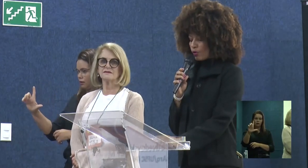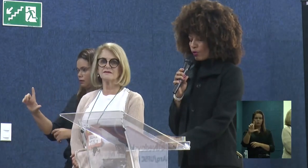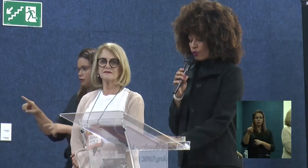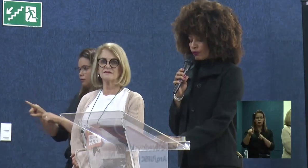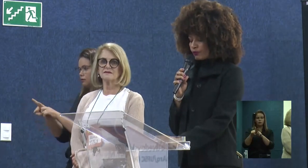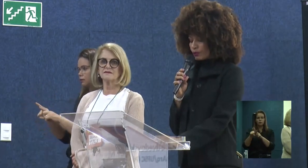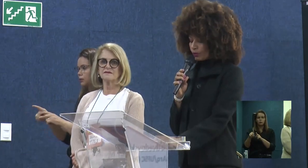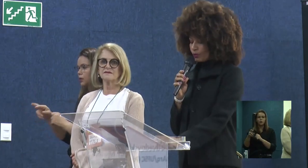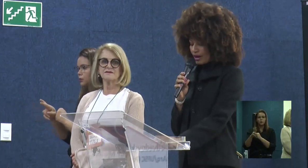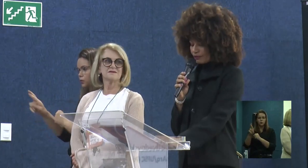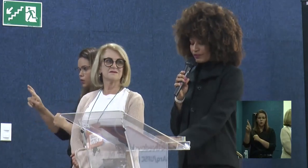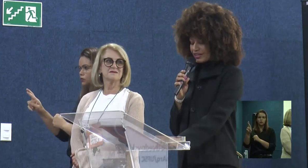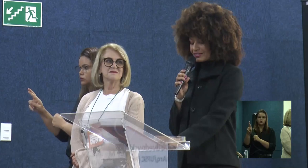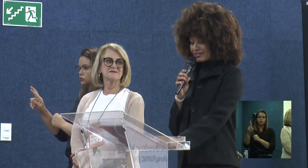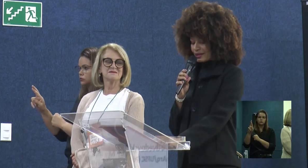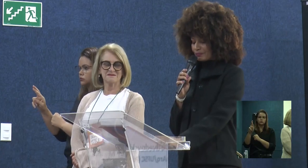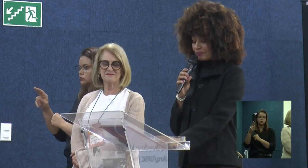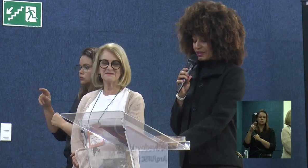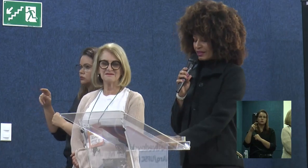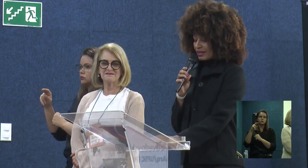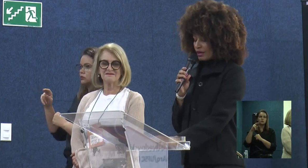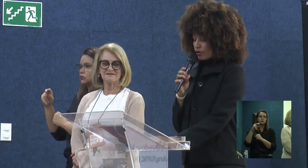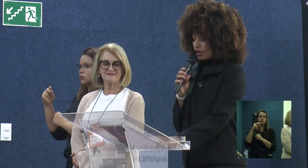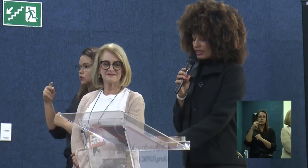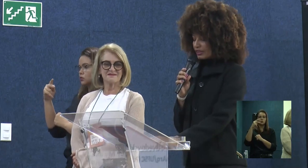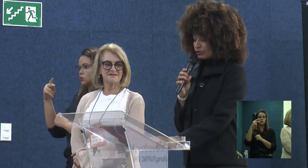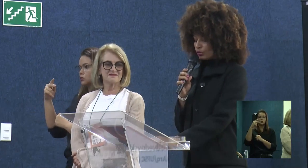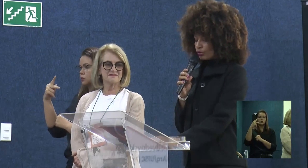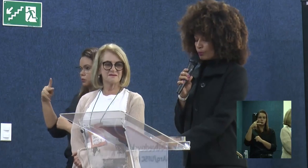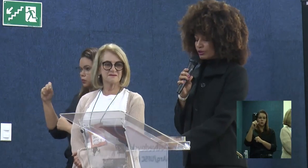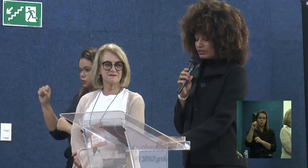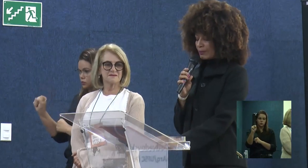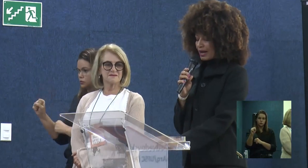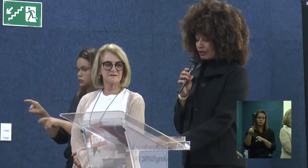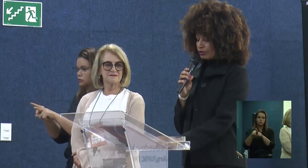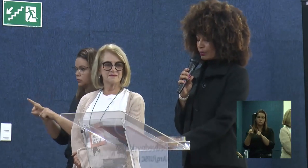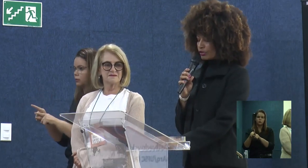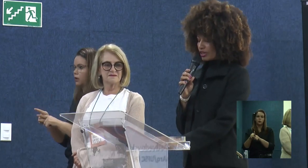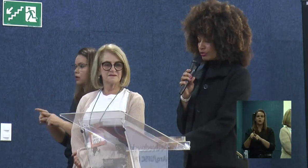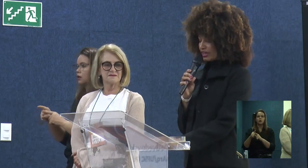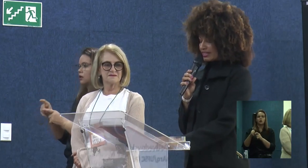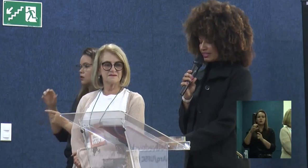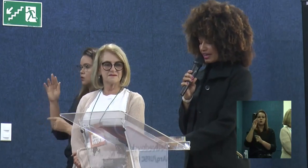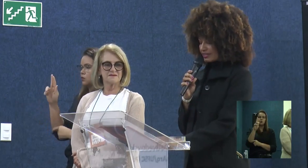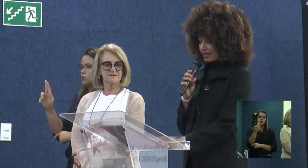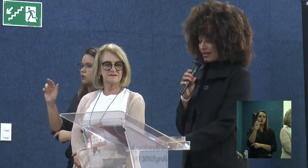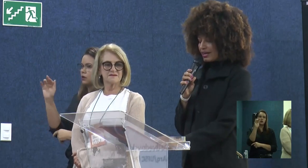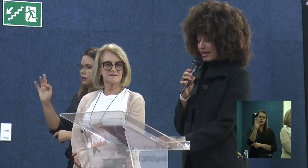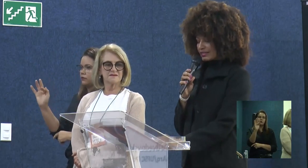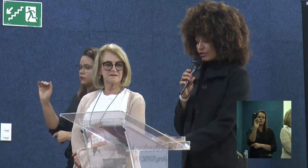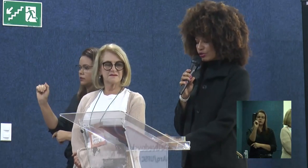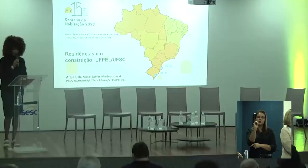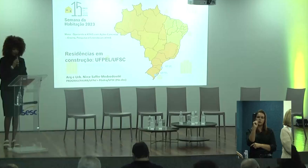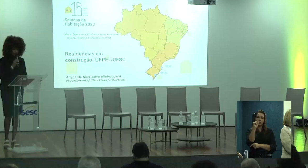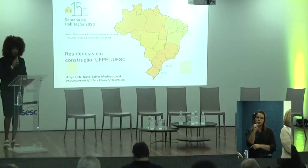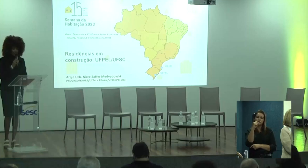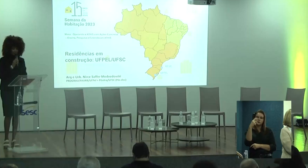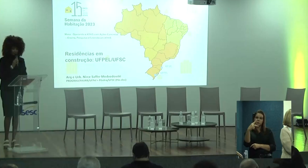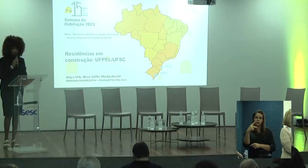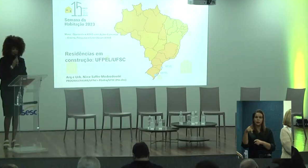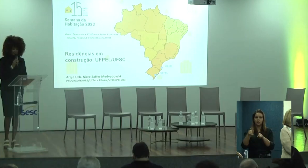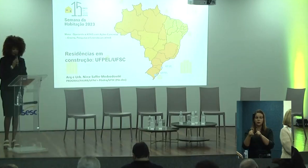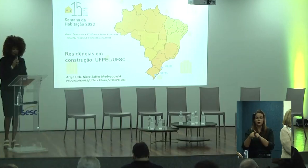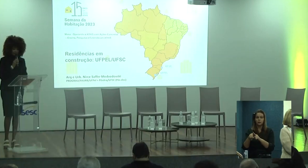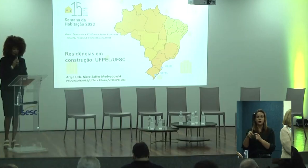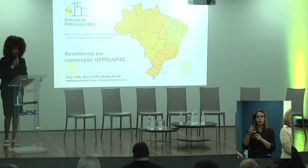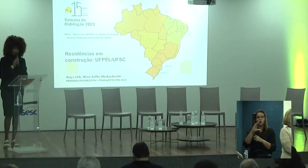-ARC UFSC, coordenando o grupo de trabalho do projeto de residência em assessoria,